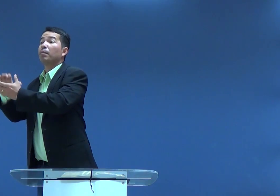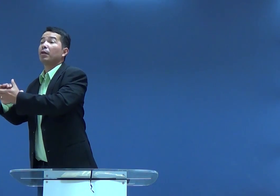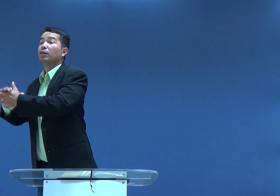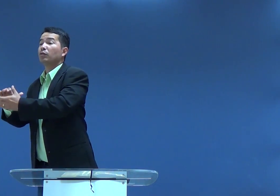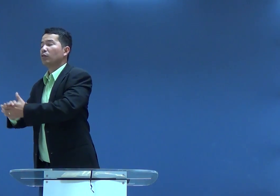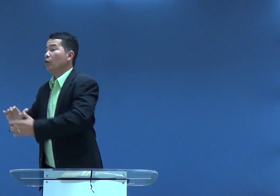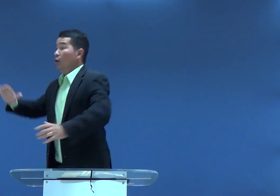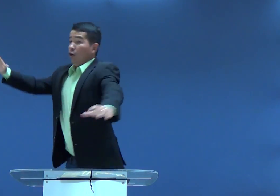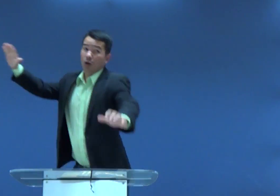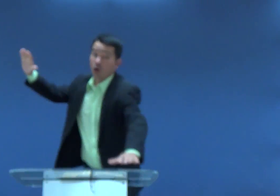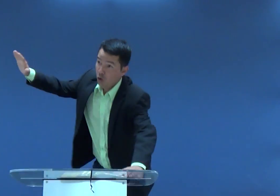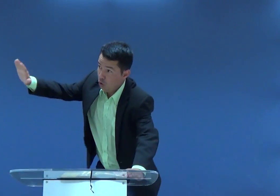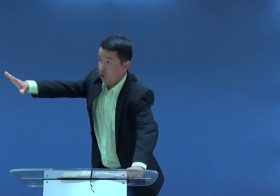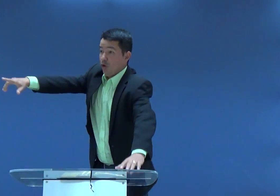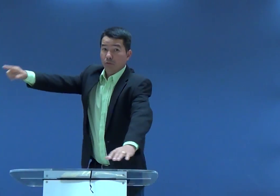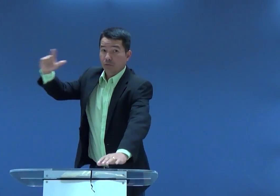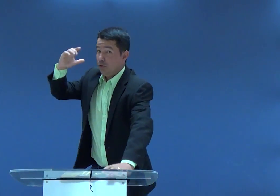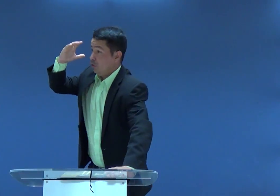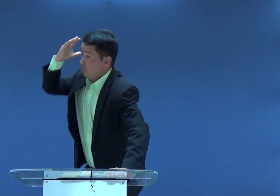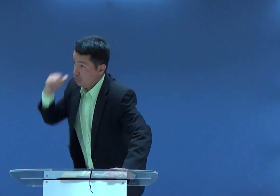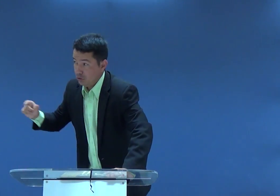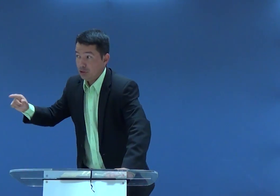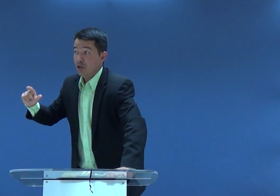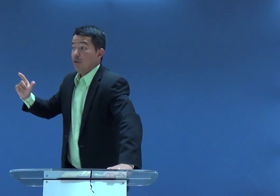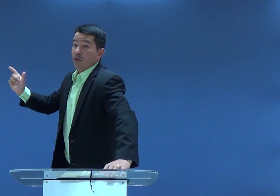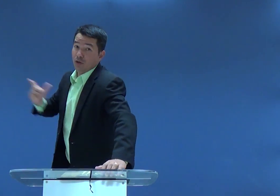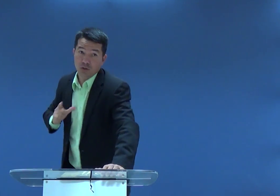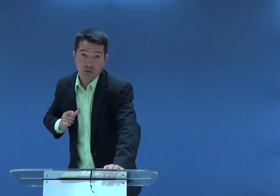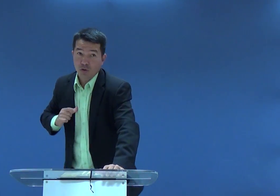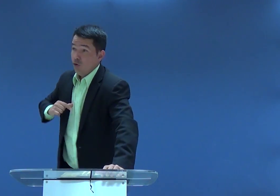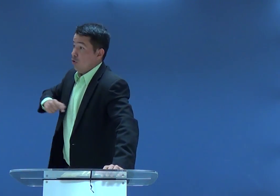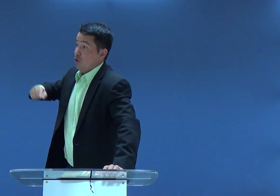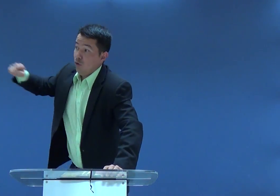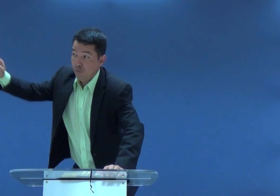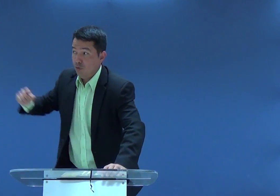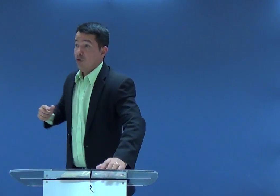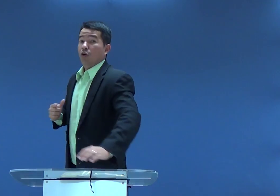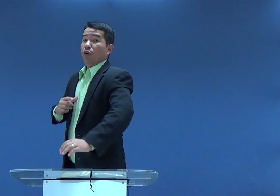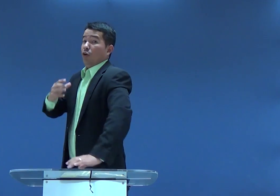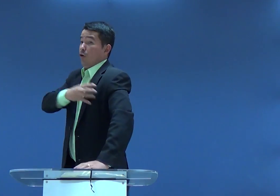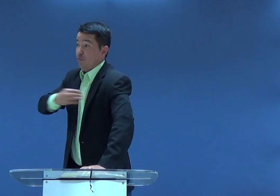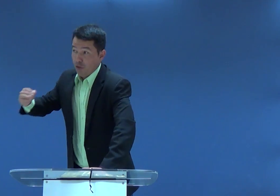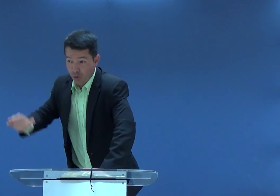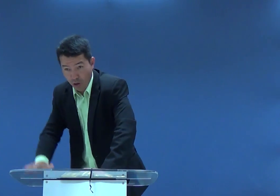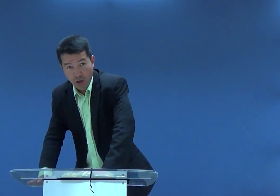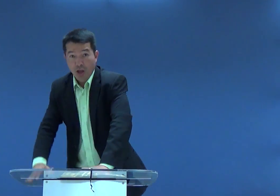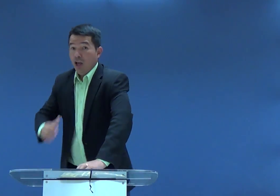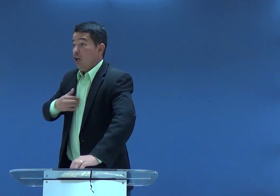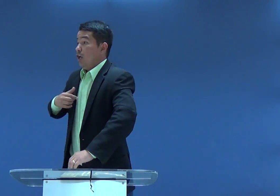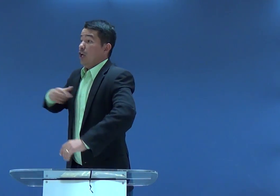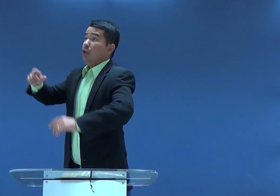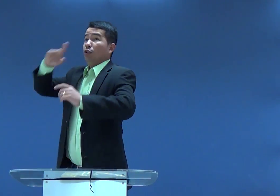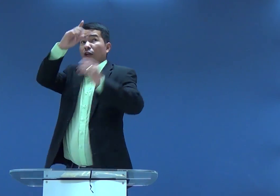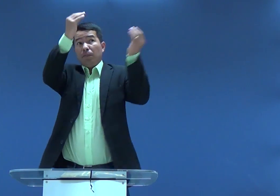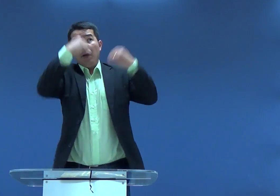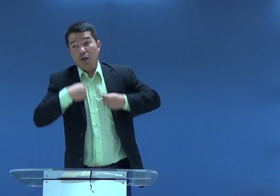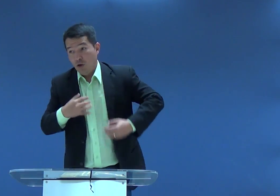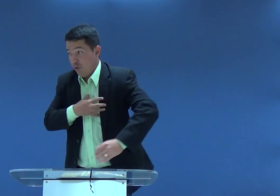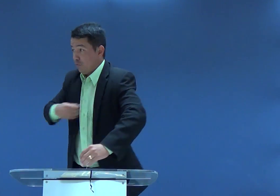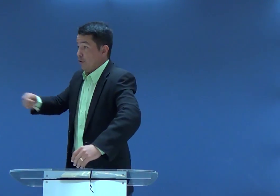do seu marido. Manoá, você não sabe o que aconteceu. Chegou um anjo e disse pra mim que eu teria um